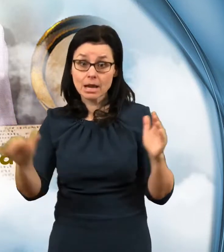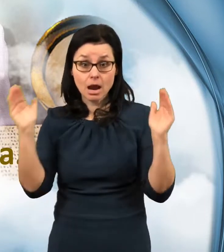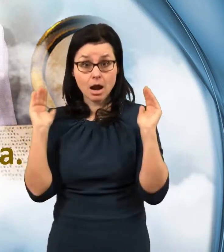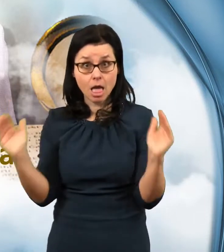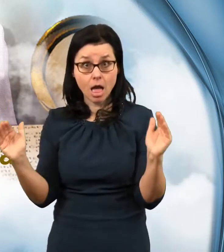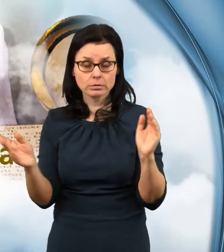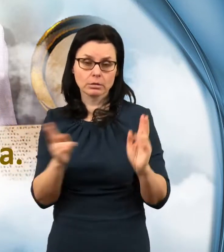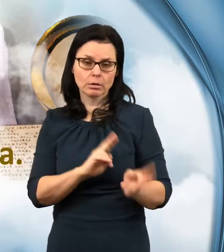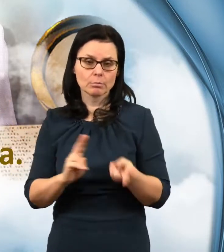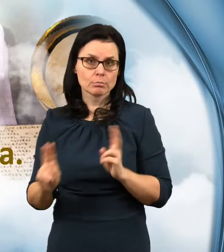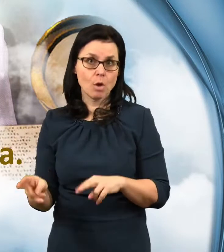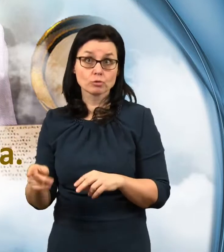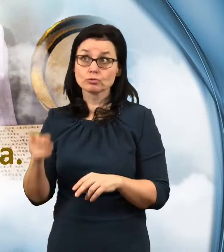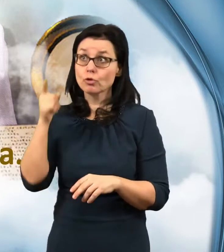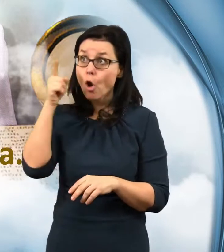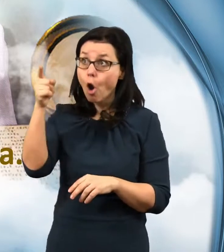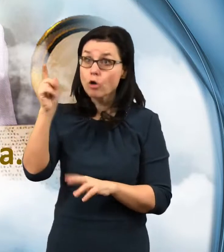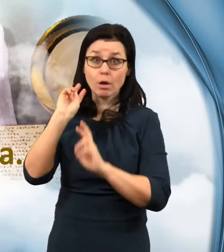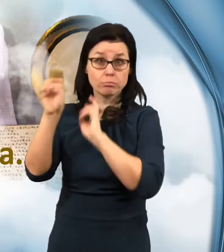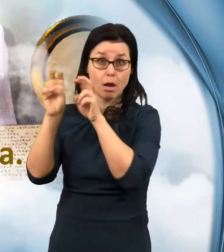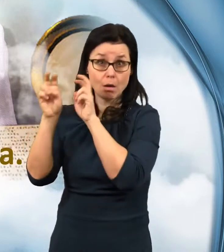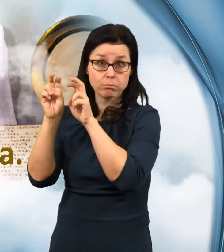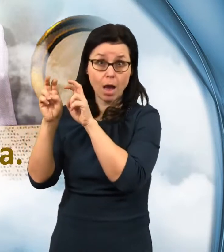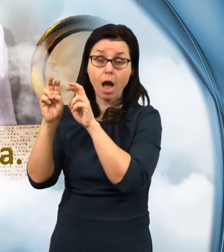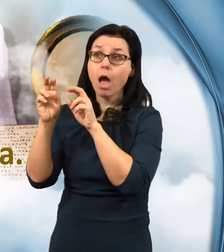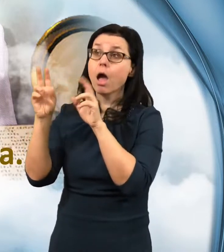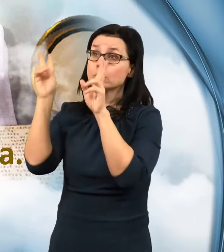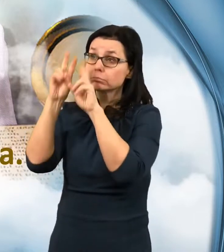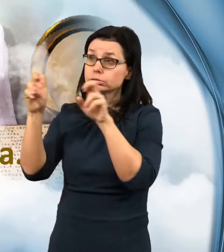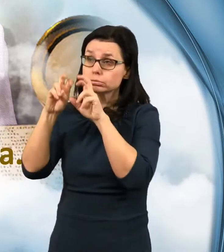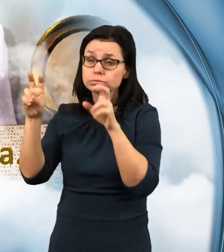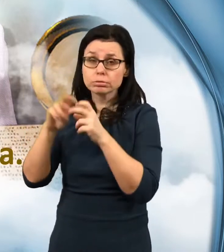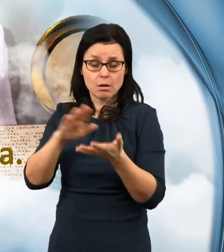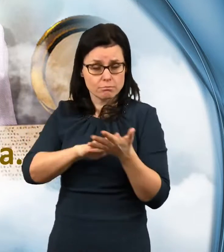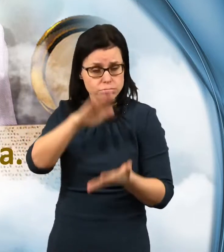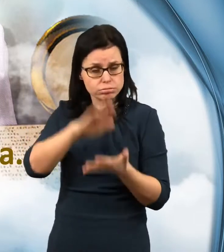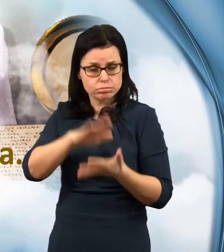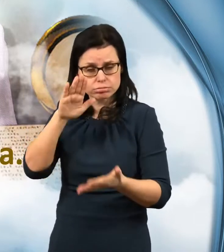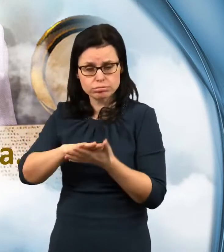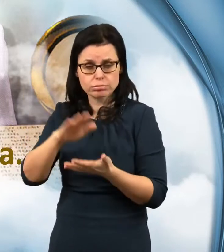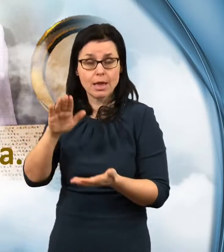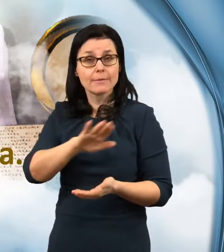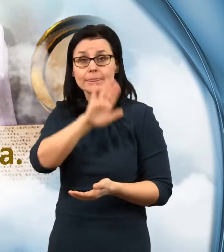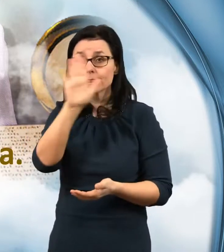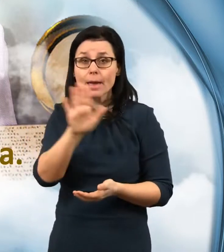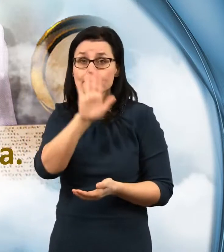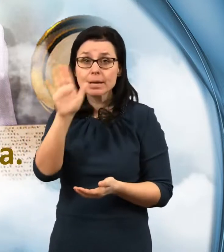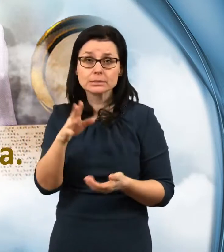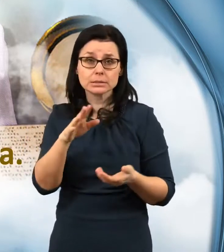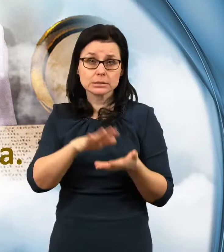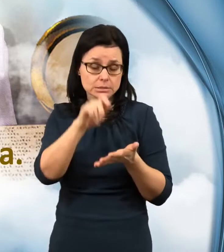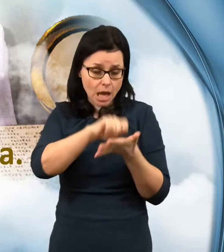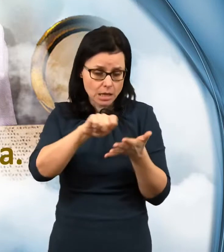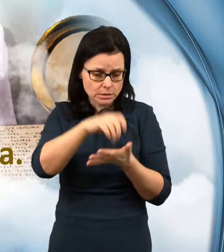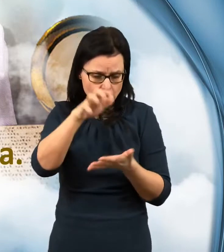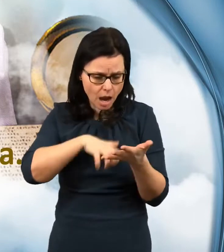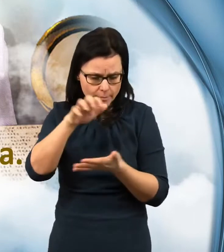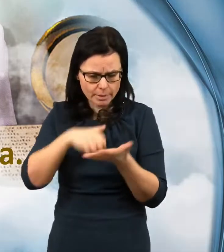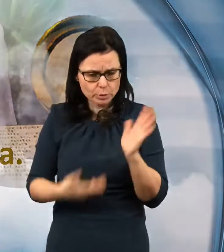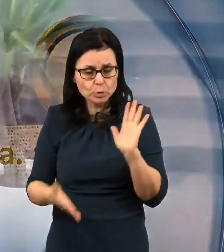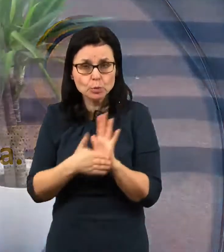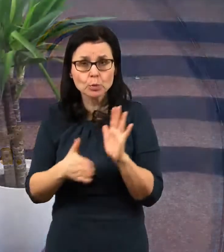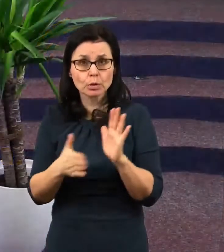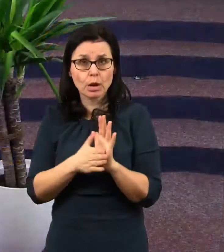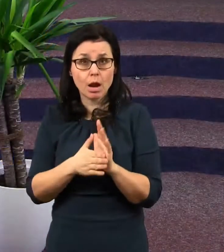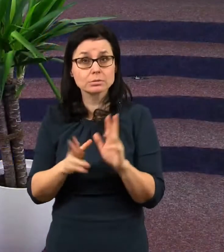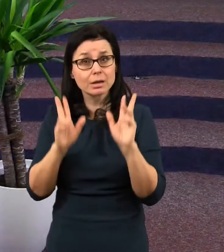mít možnost vykoupení se věnovat pečlivým studiem v těch nebeských záznamech, přesvědčit se o tom, že pán